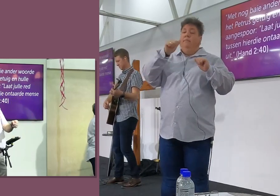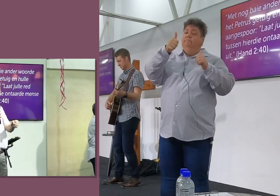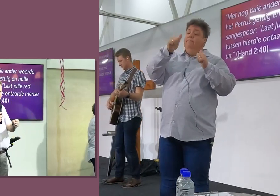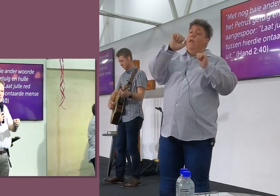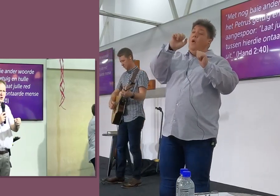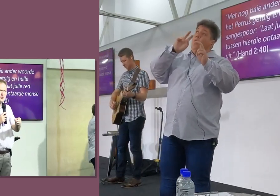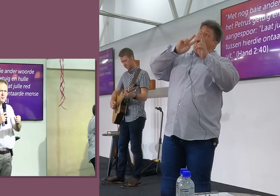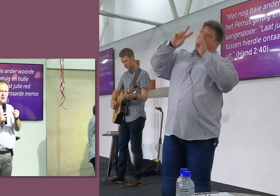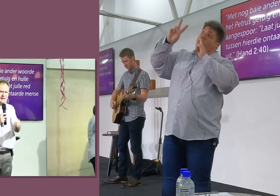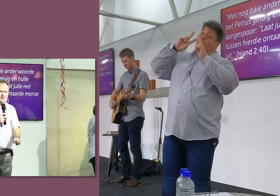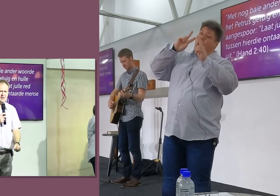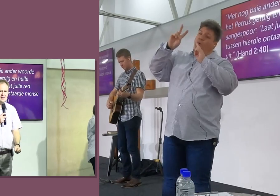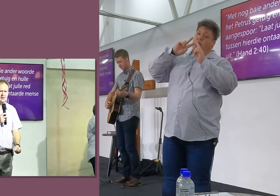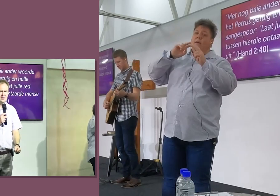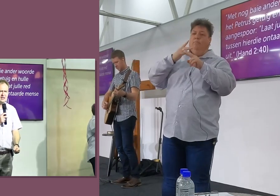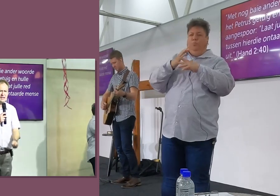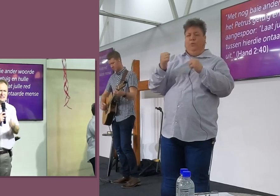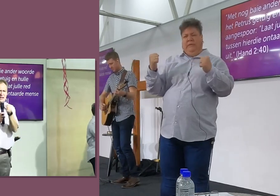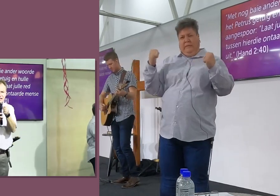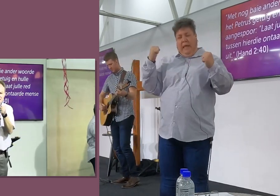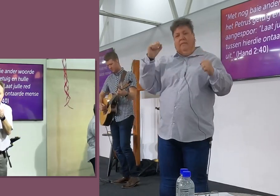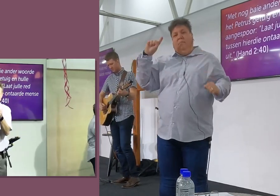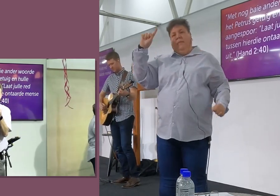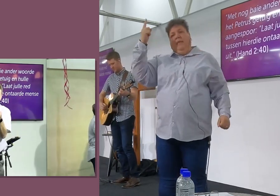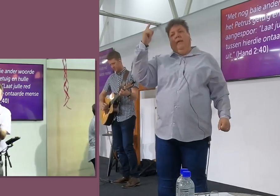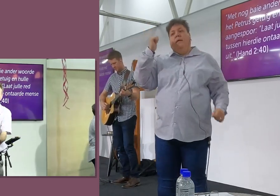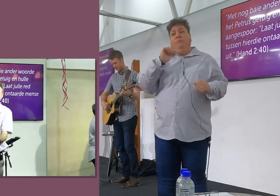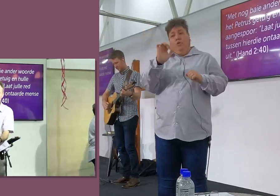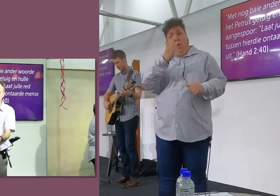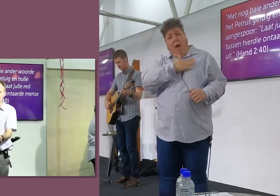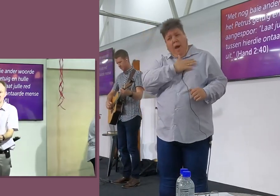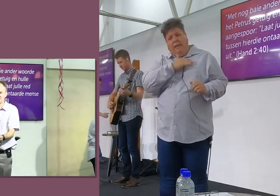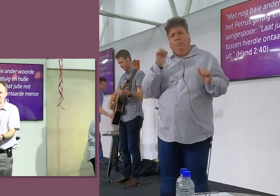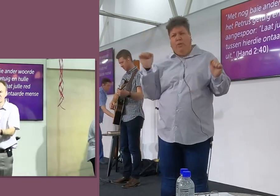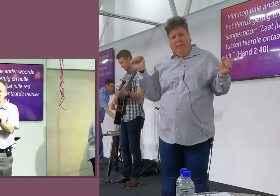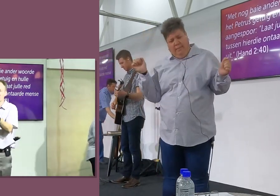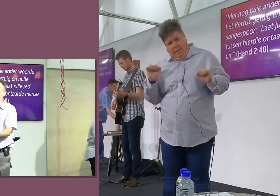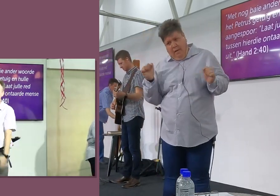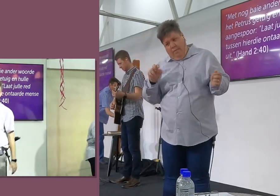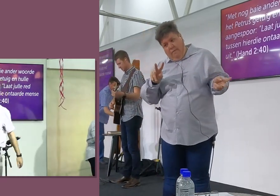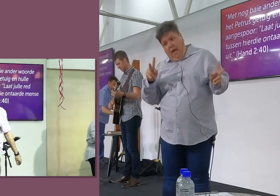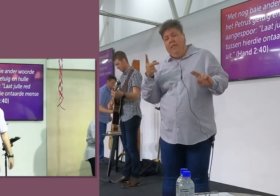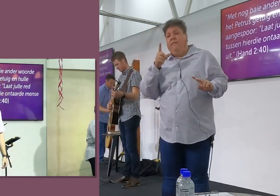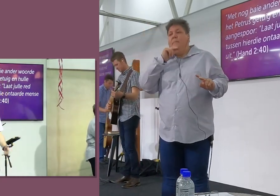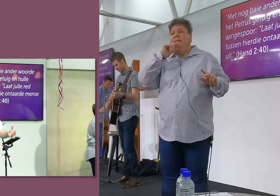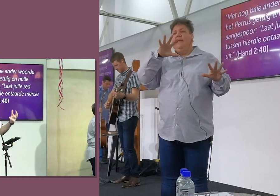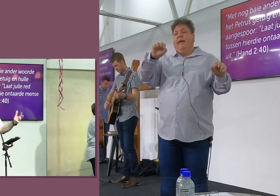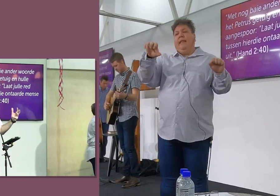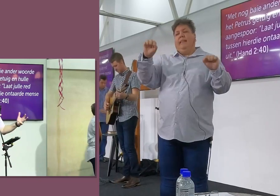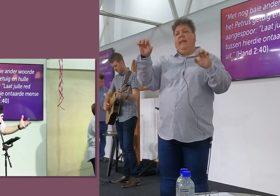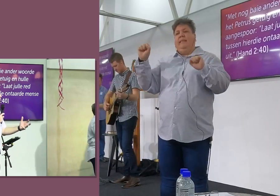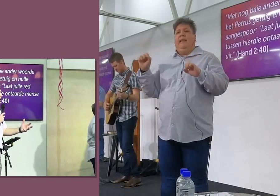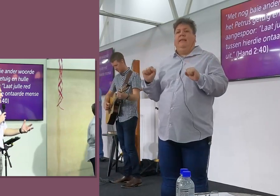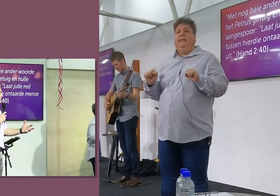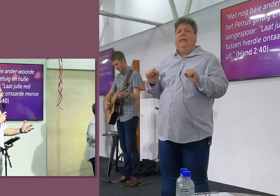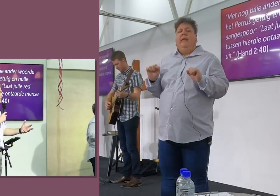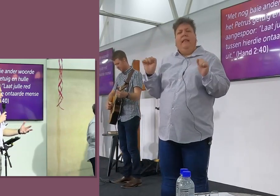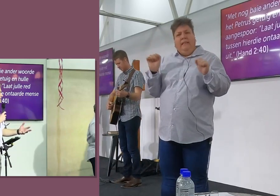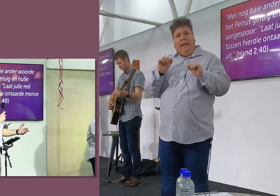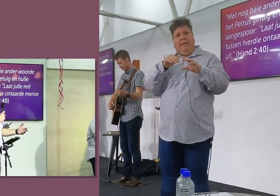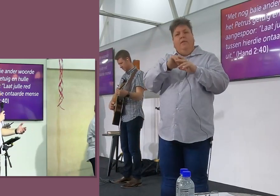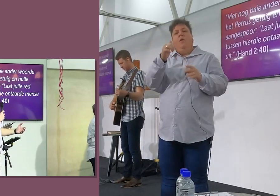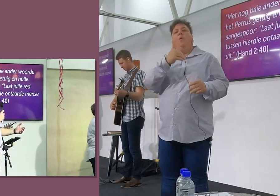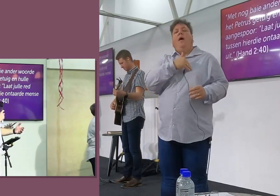jou vir jou kom pleit. Kry het dringendheid in jou hart dat mense gereed moet word. Kry het dringendheid in jou hart